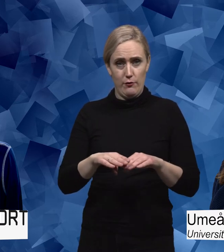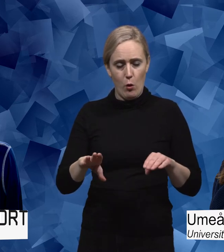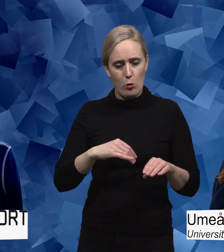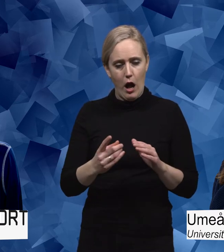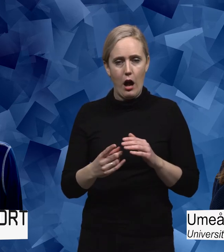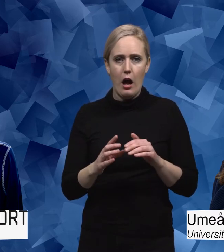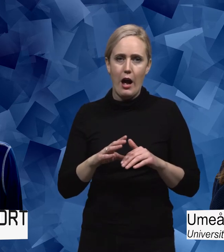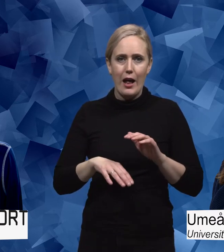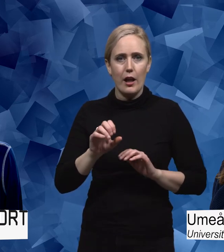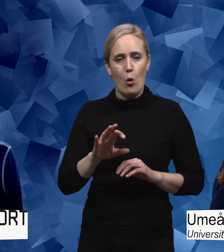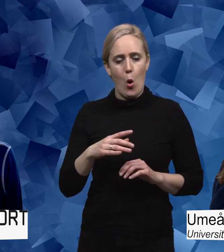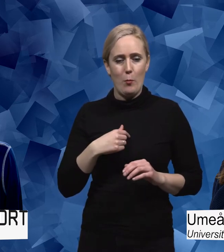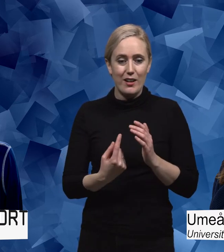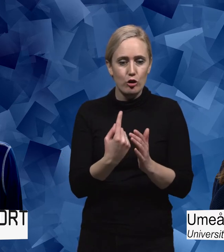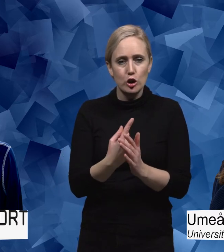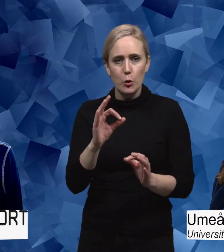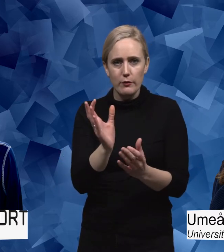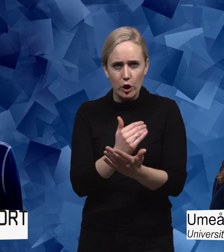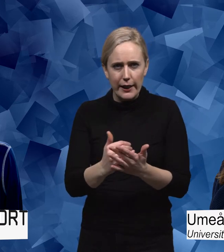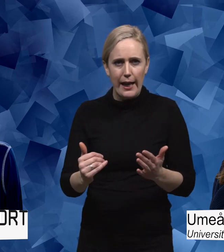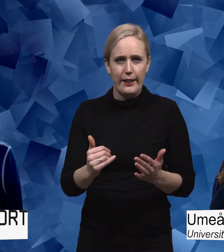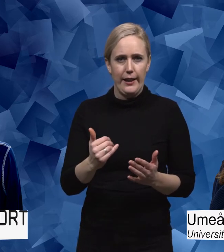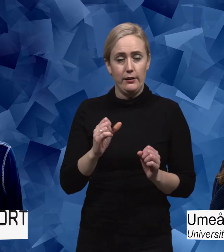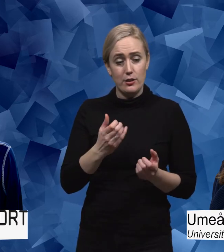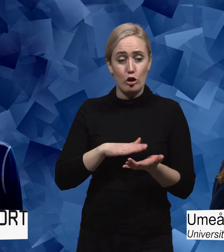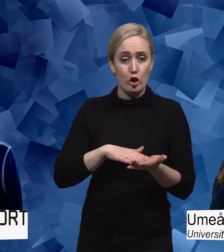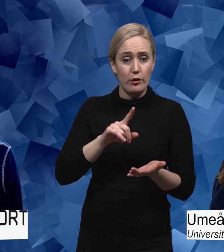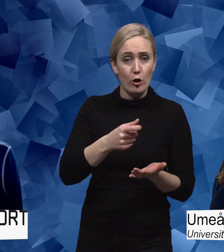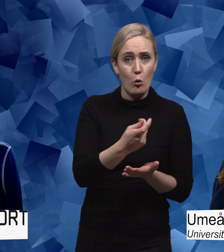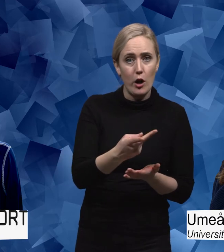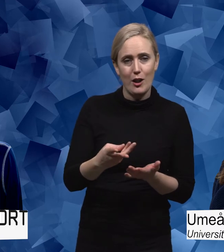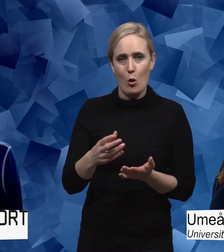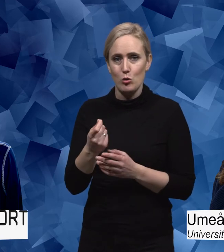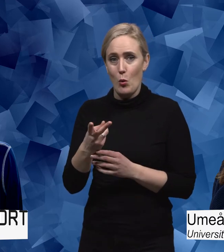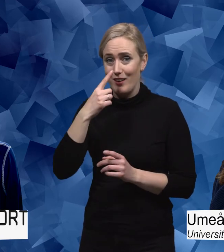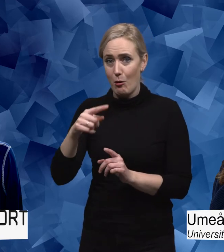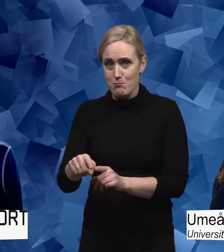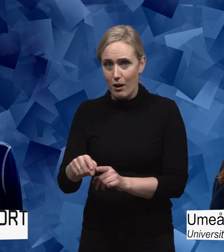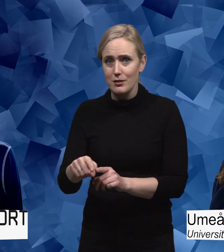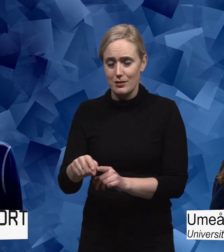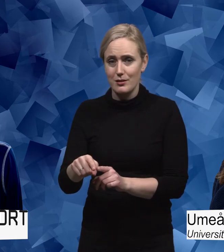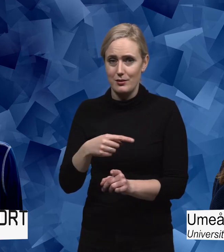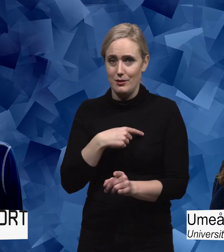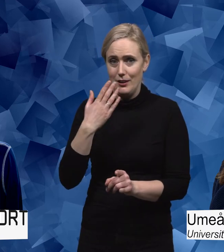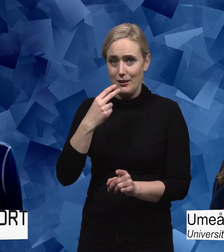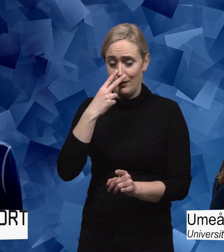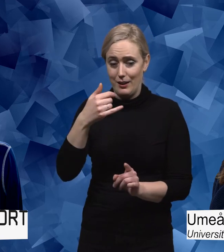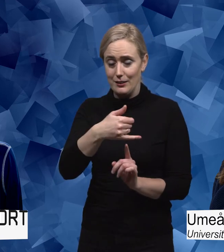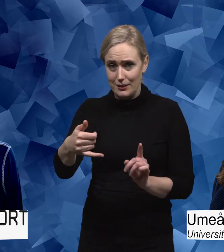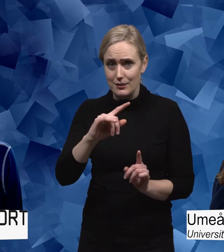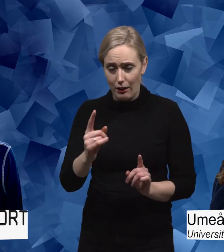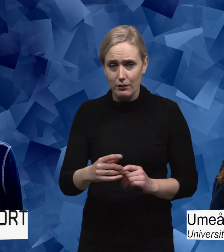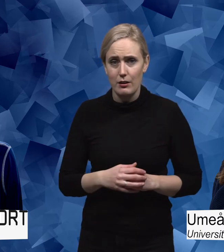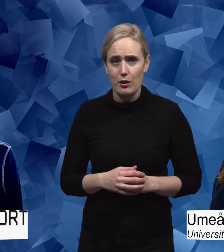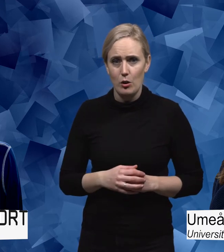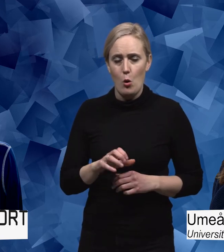en resursfördelning som kanske kommer att gynna vissa och missgynna andra. Och det kommer ju att bli kännbart. Så att det finns ju både fördelar